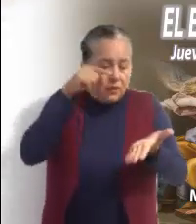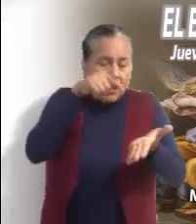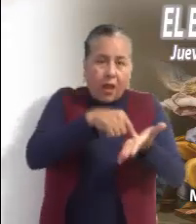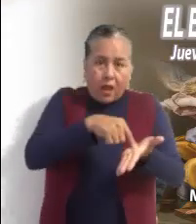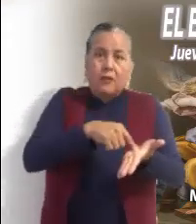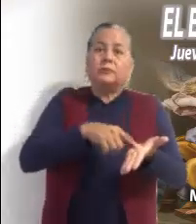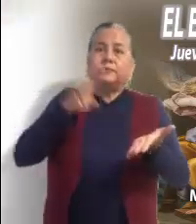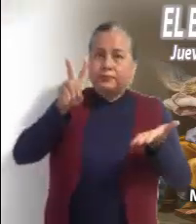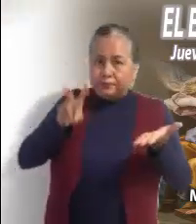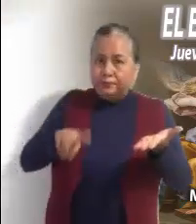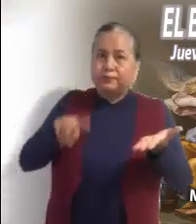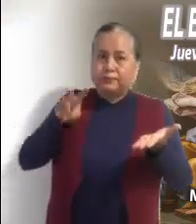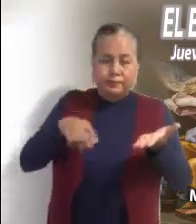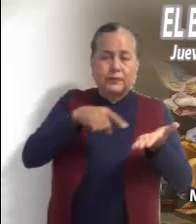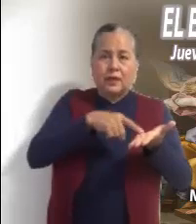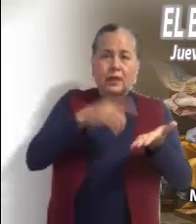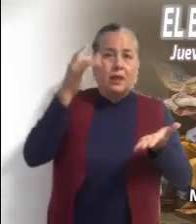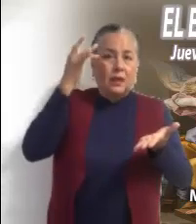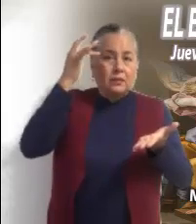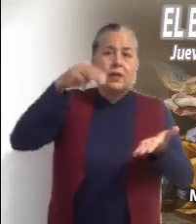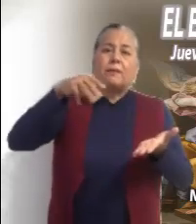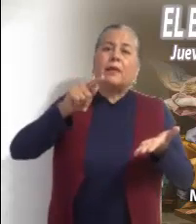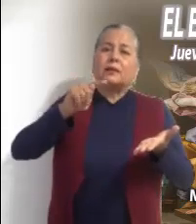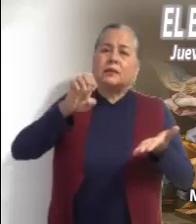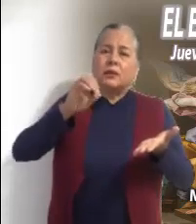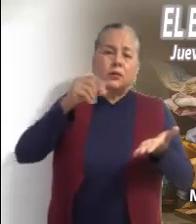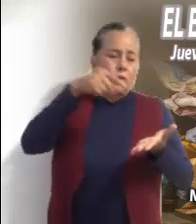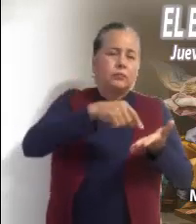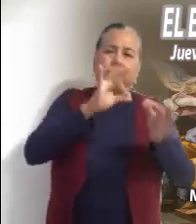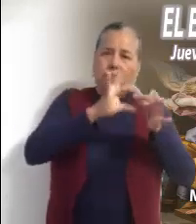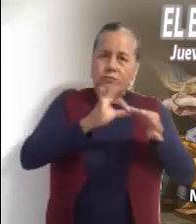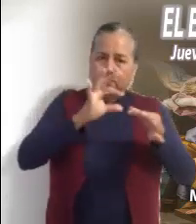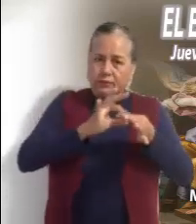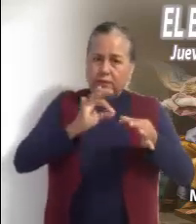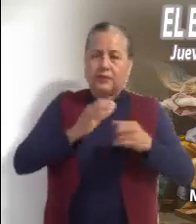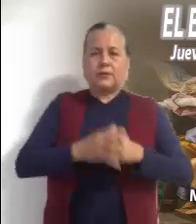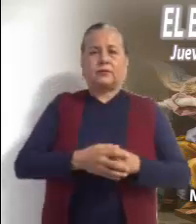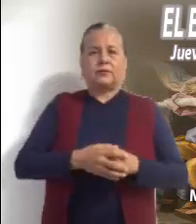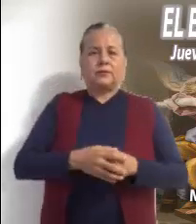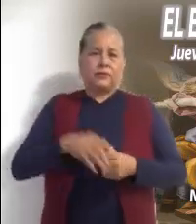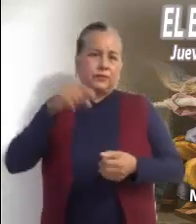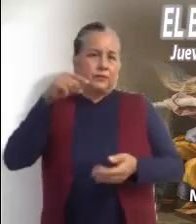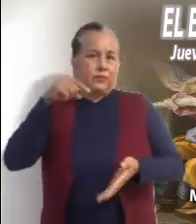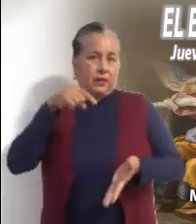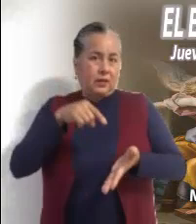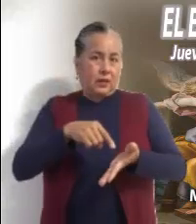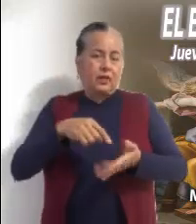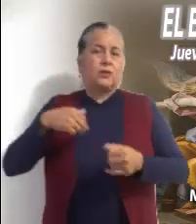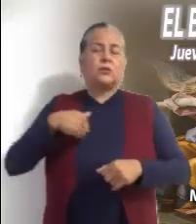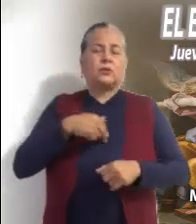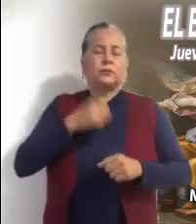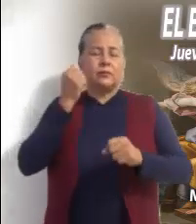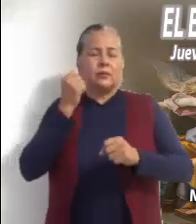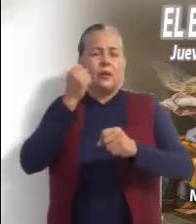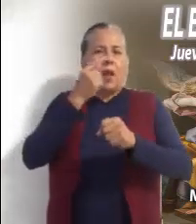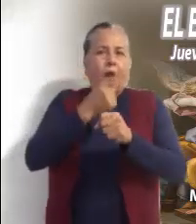Pero la intención de Mateo es más teológica que histórica Y encierra una profunda verdad El